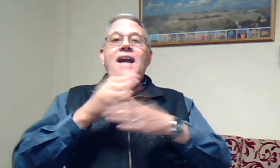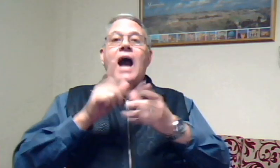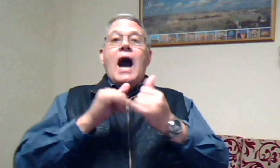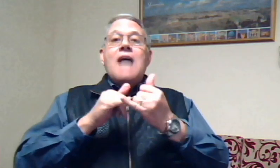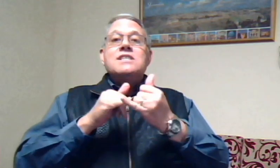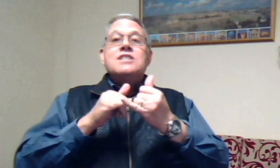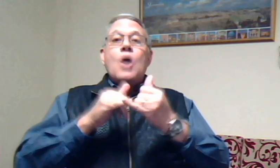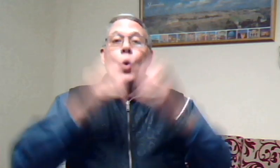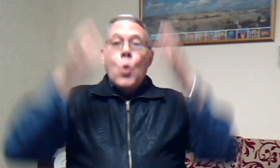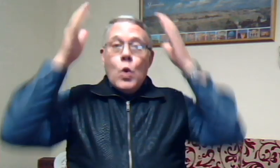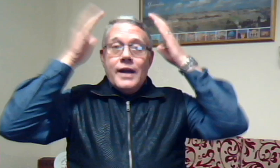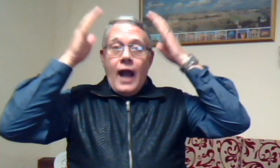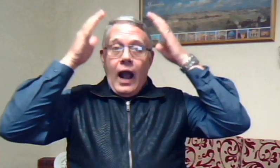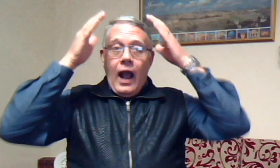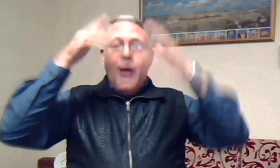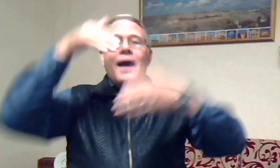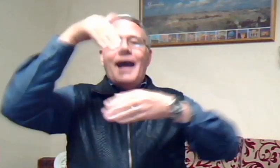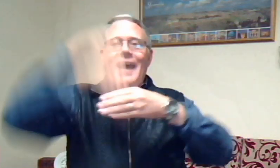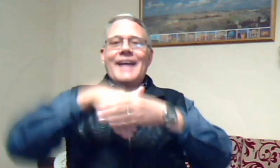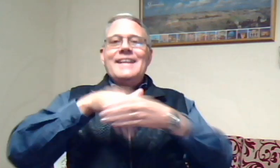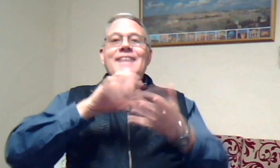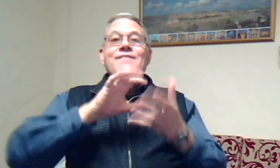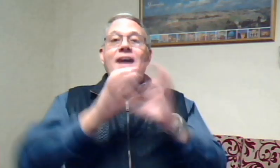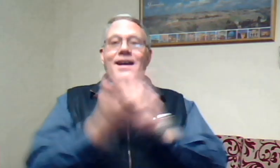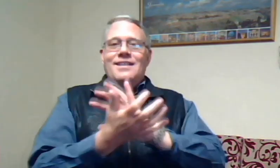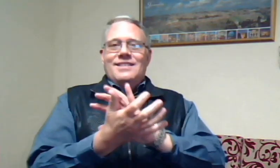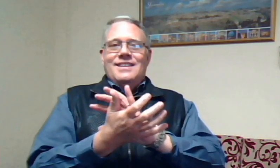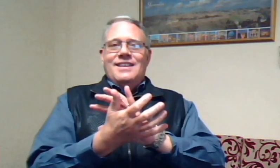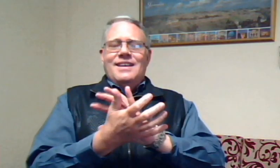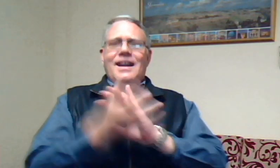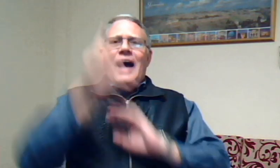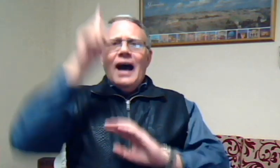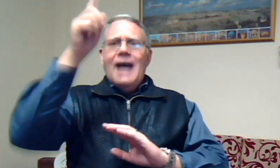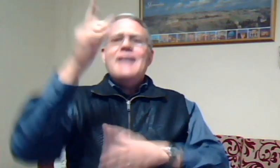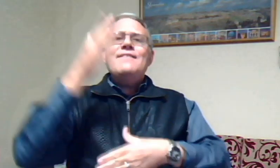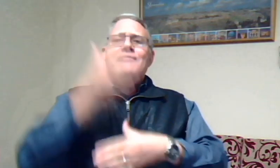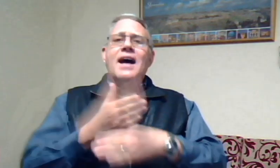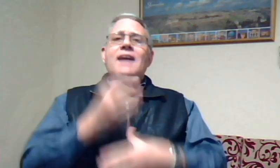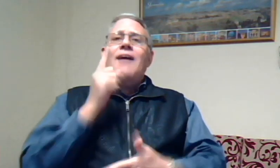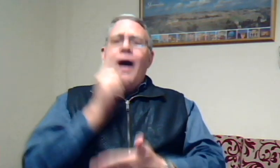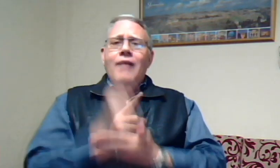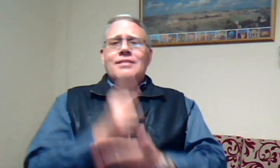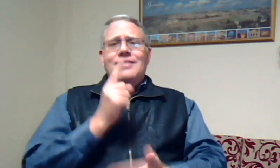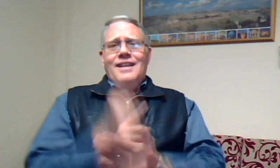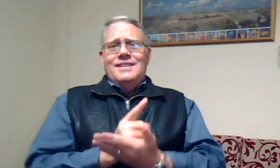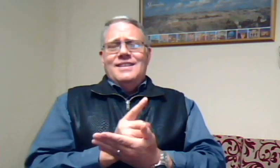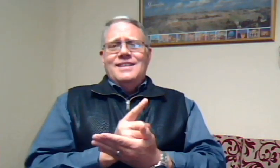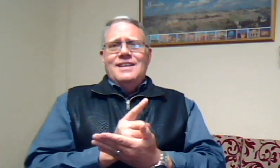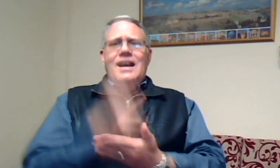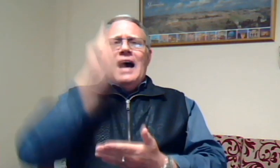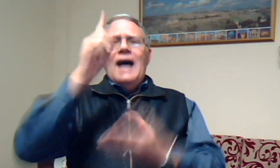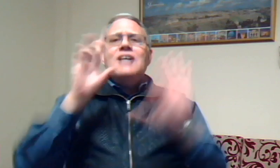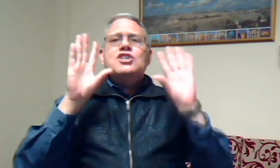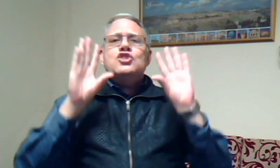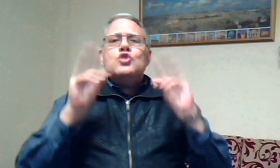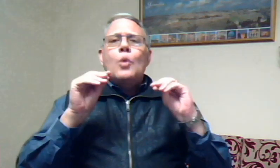as koning in die wereld hy werk altyd hy stop